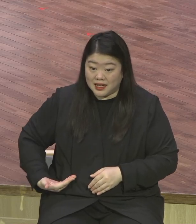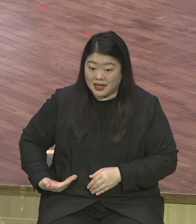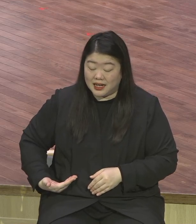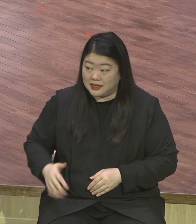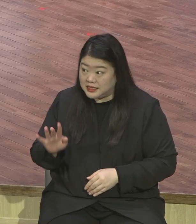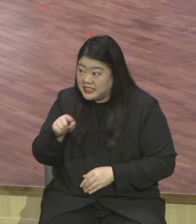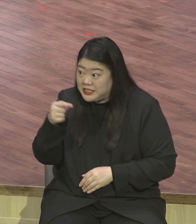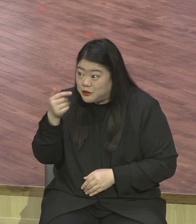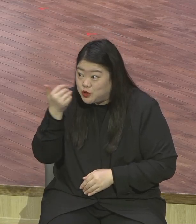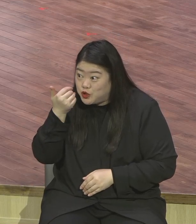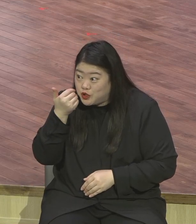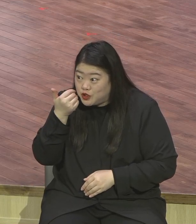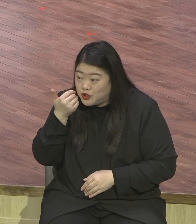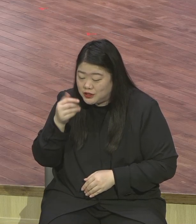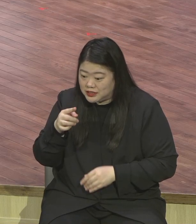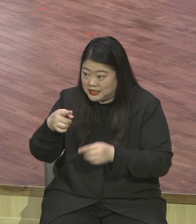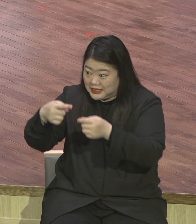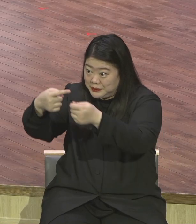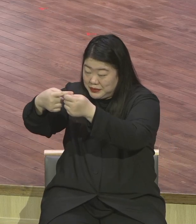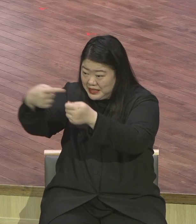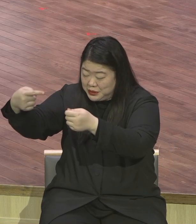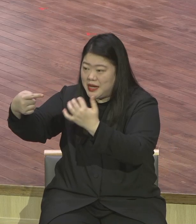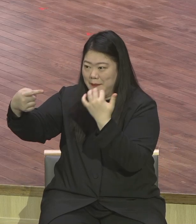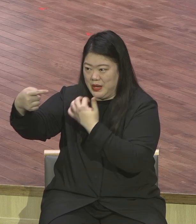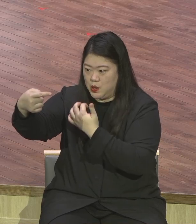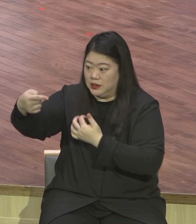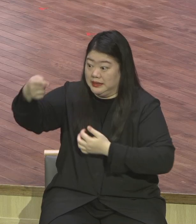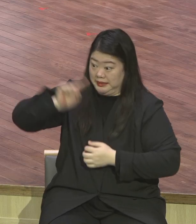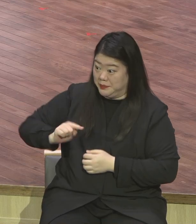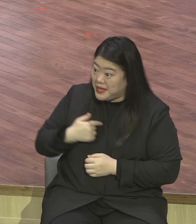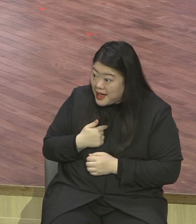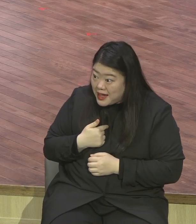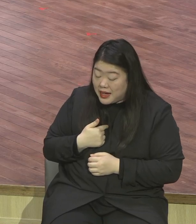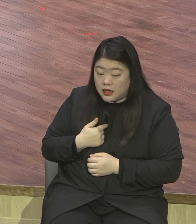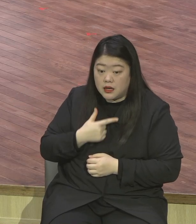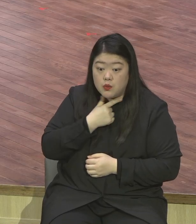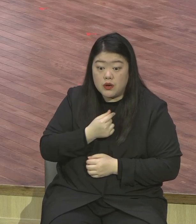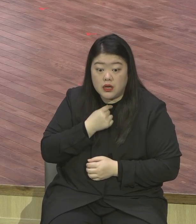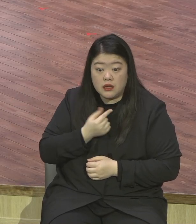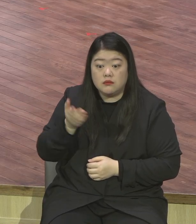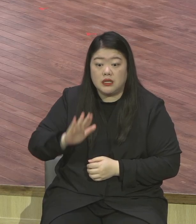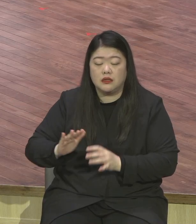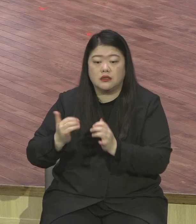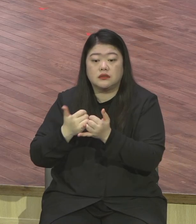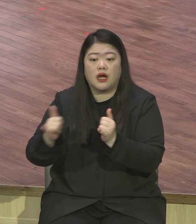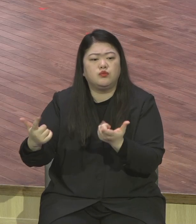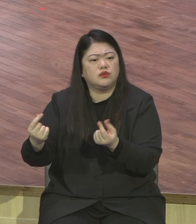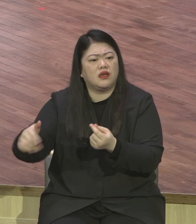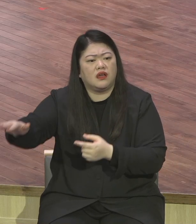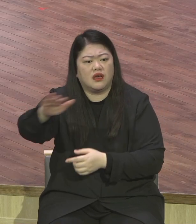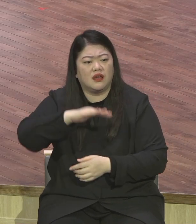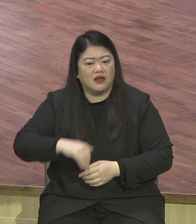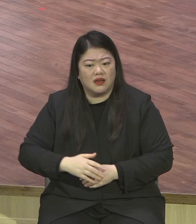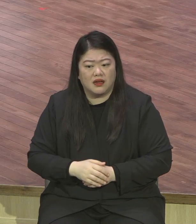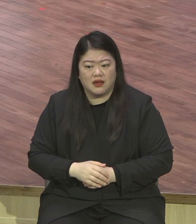문제 결국 뭐요 왜 왔습니까 인간이 감히 하나님 자리에 하나님처럼 되려고